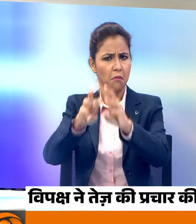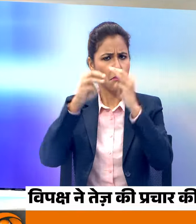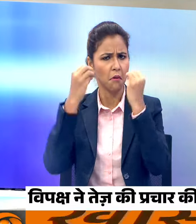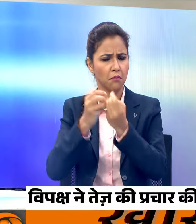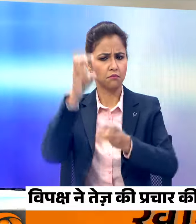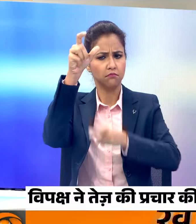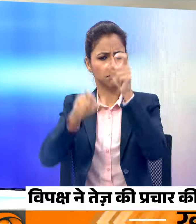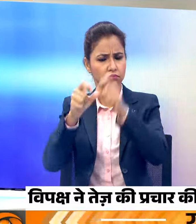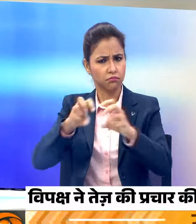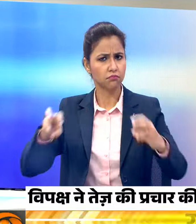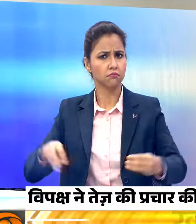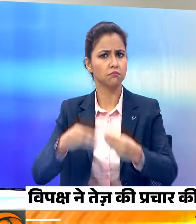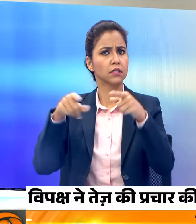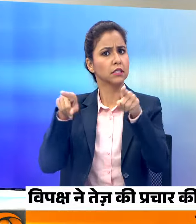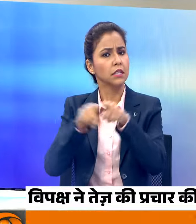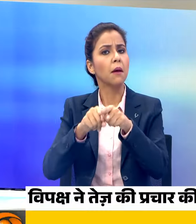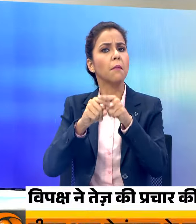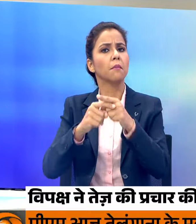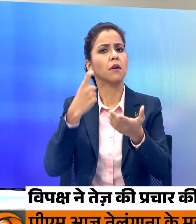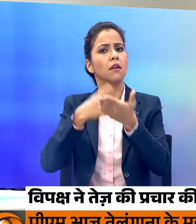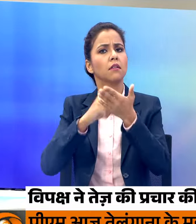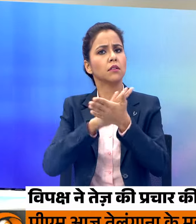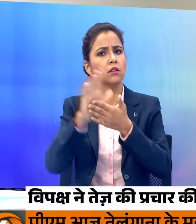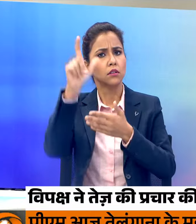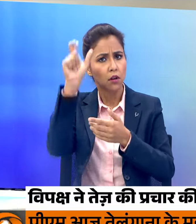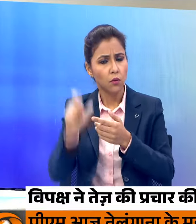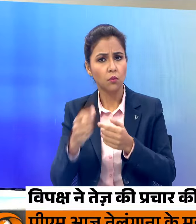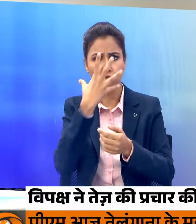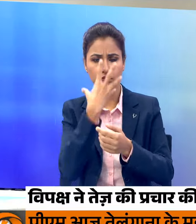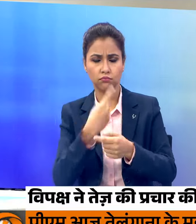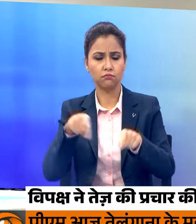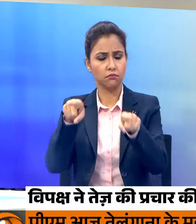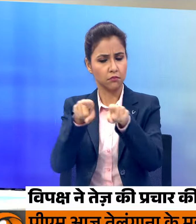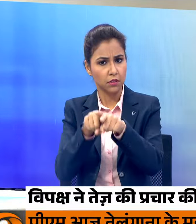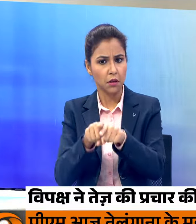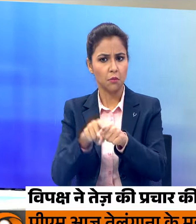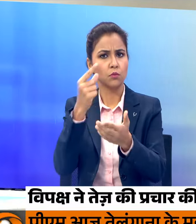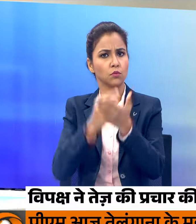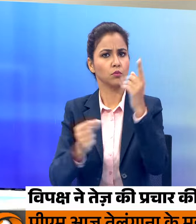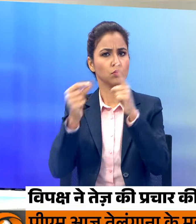वही राहुल गांधी और मायवती उत्तर प्रदेश में करेंगे प्रचार